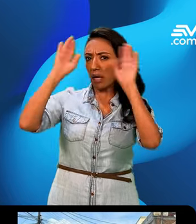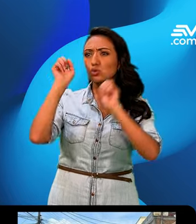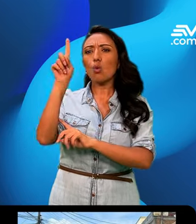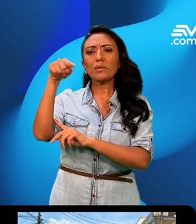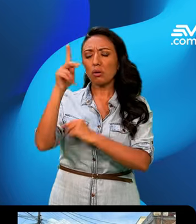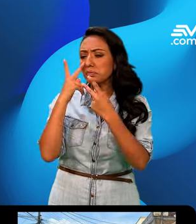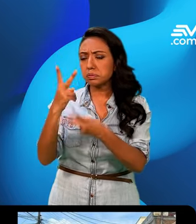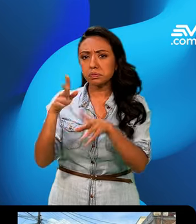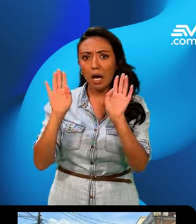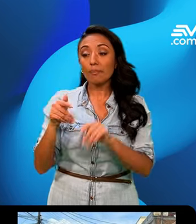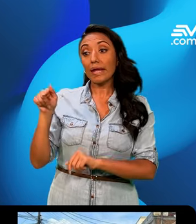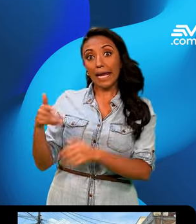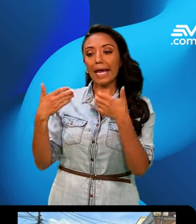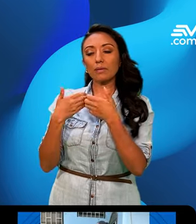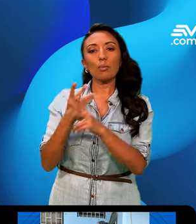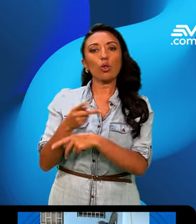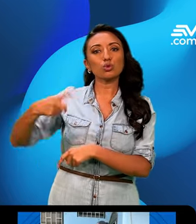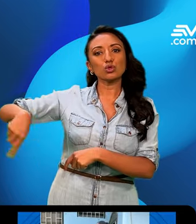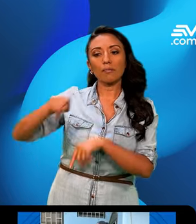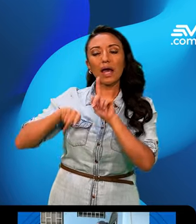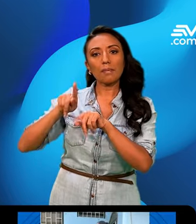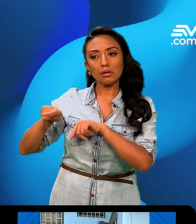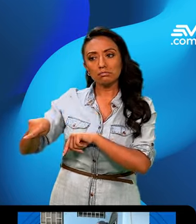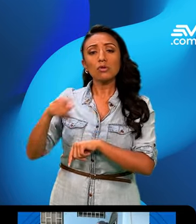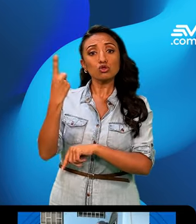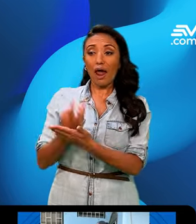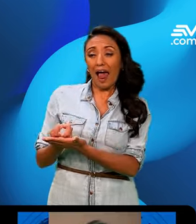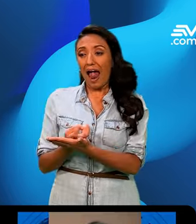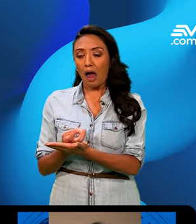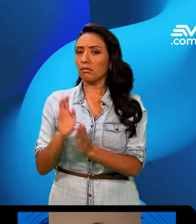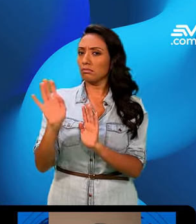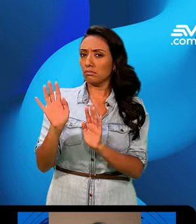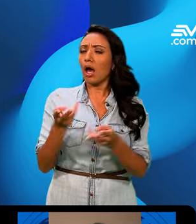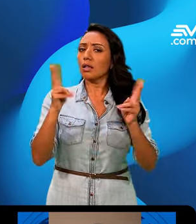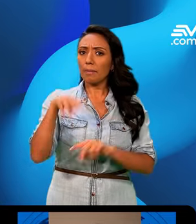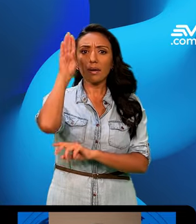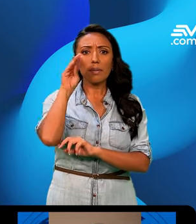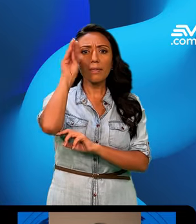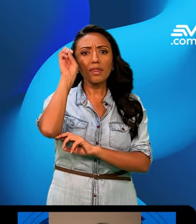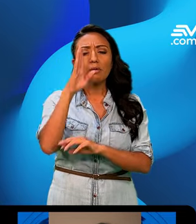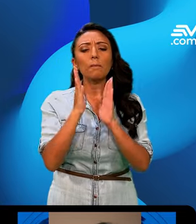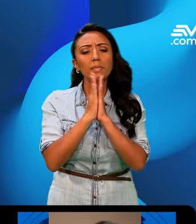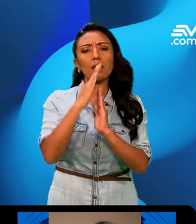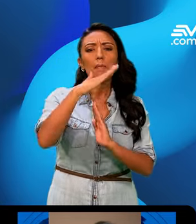con otros humoristas locales, pero no solo hacía contenido de comedia, también poseaba videos pidiendo paz para Esmeraldas y